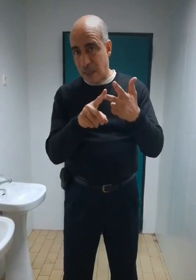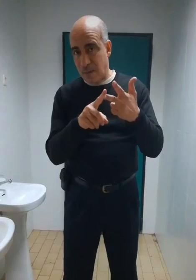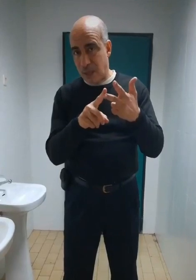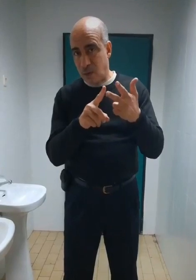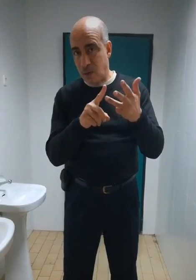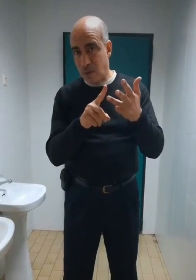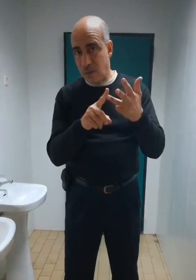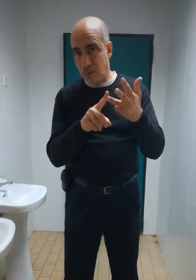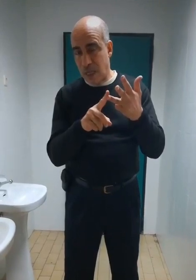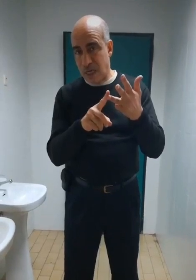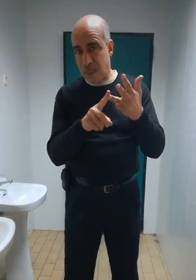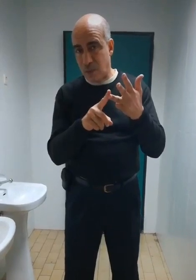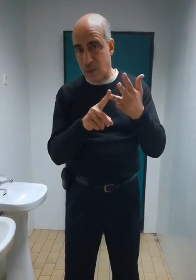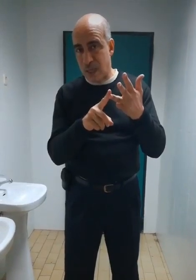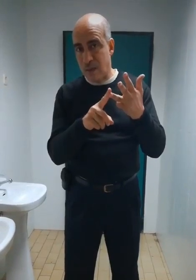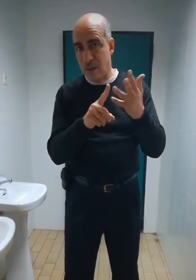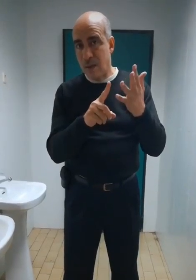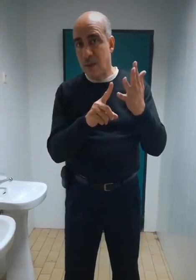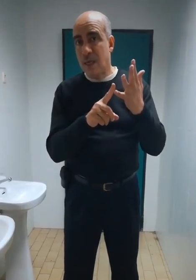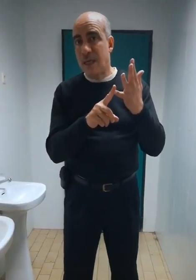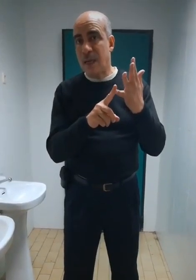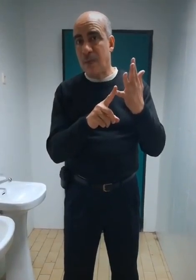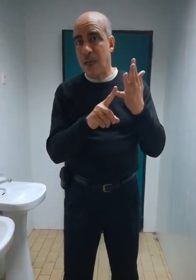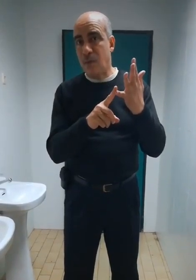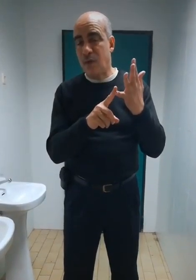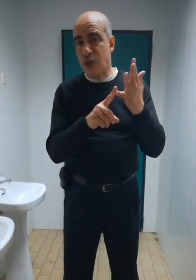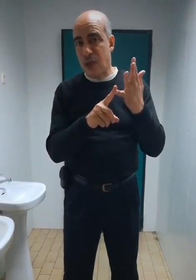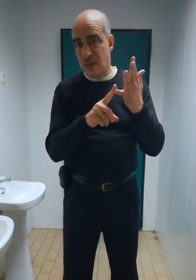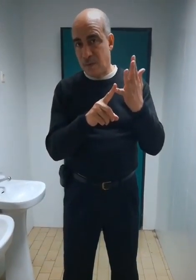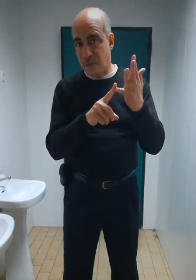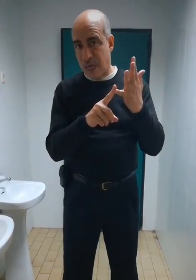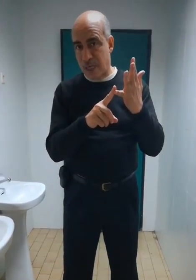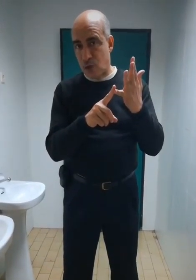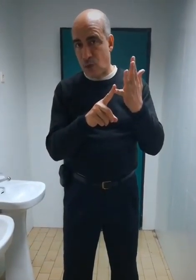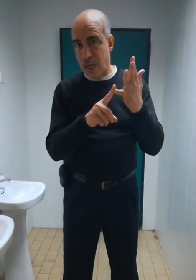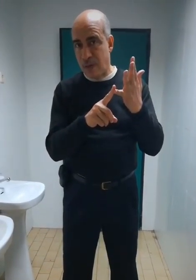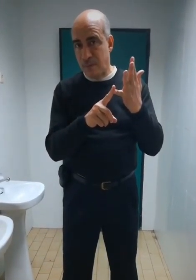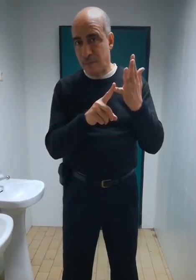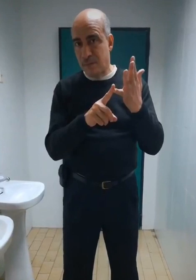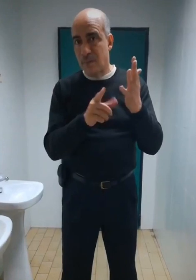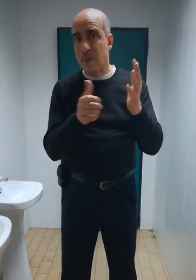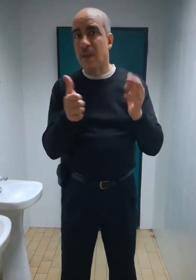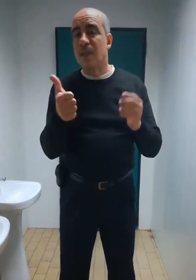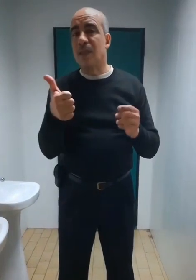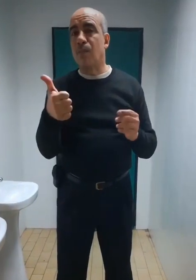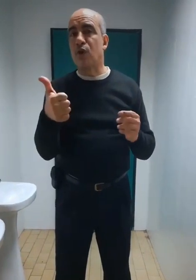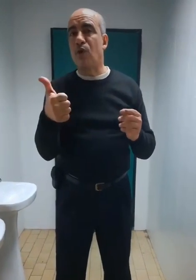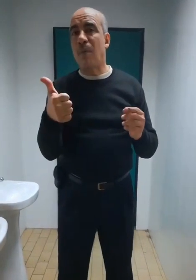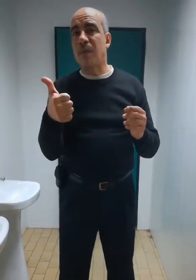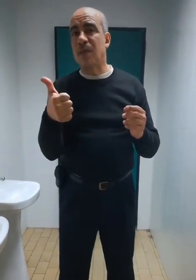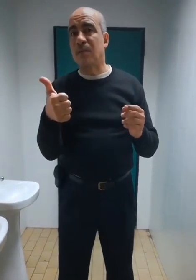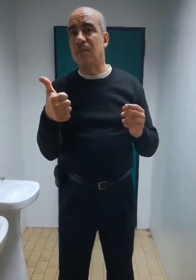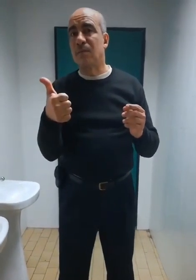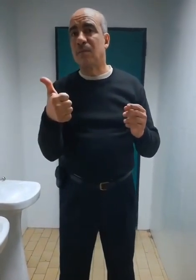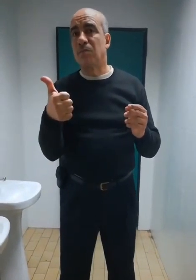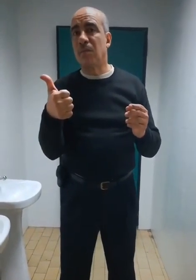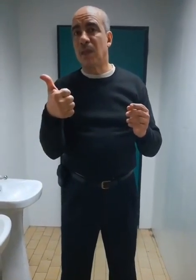hermanos, mes ex-esposants. Nabila, vous dire, mon ex-novien, Zboudji Mohamed, mes